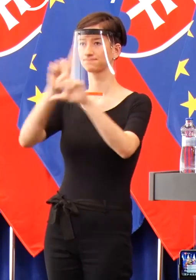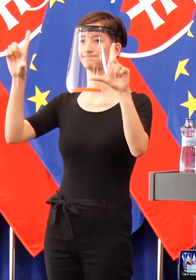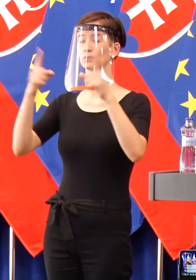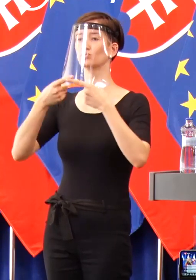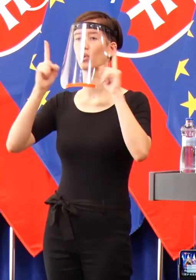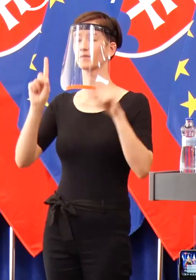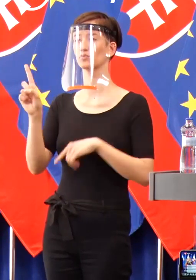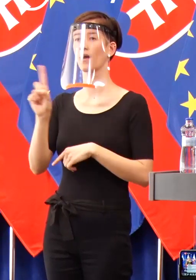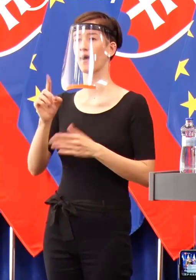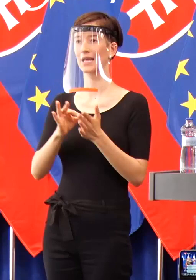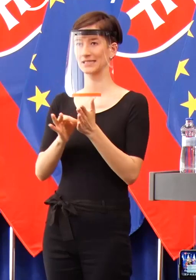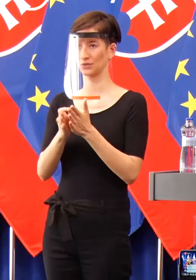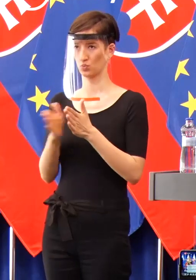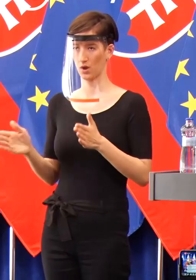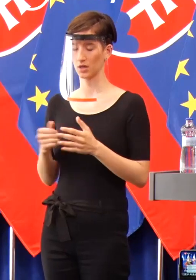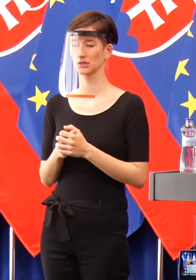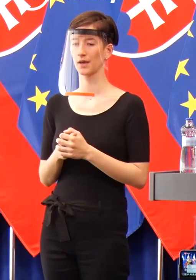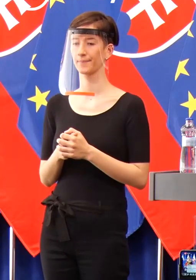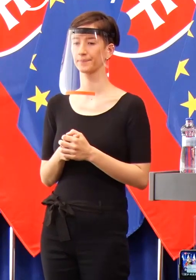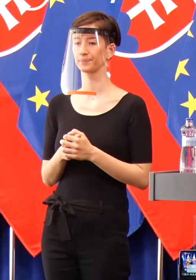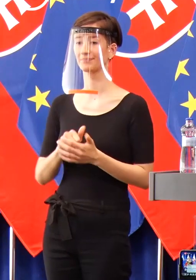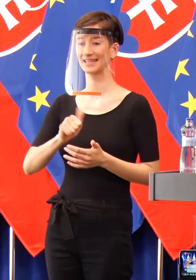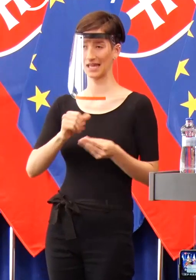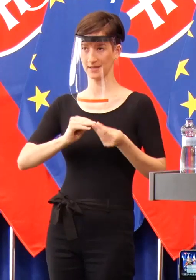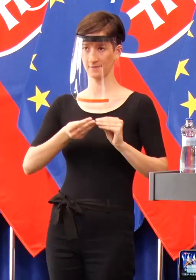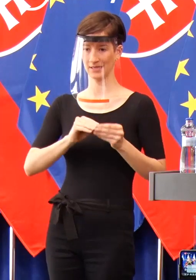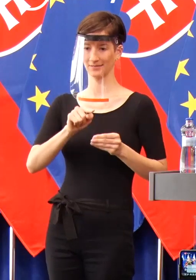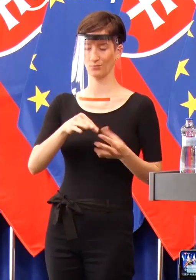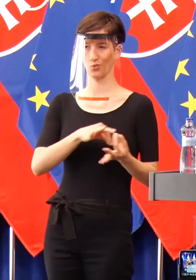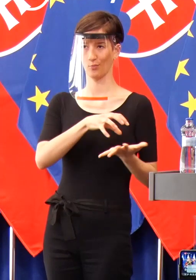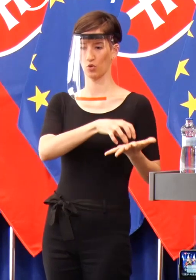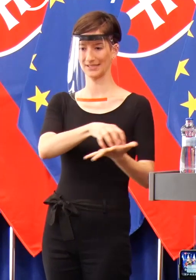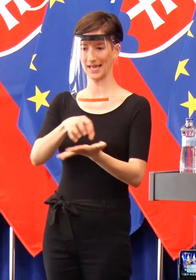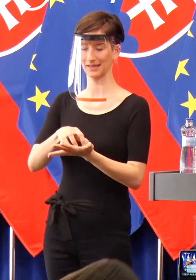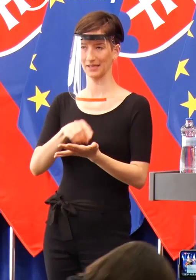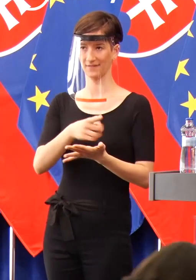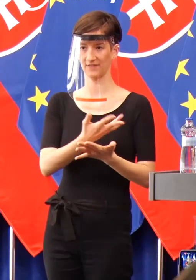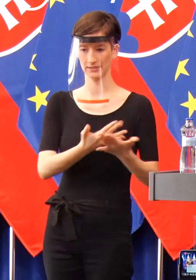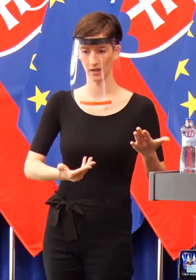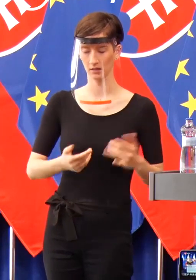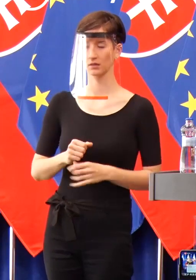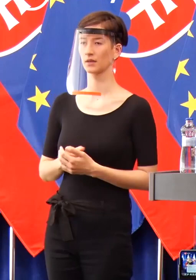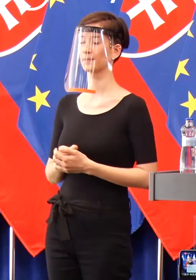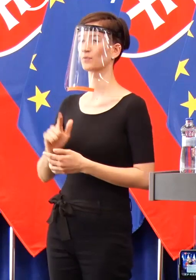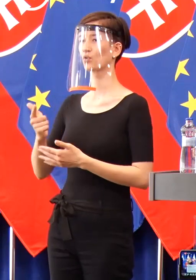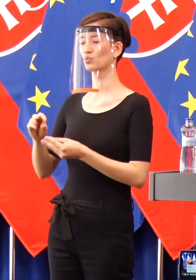jednak testovania v romských osadách. Jednak od toho, ako sa nám podarí